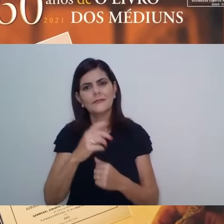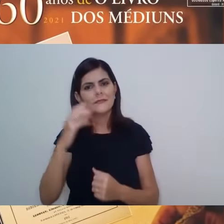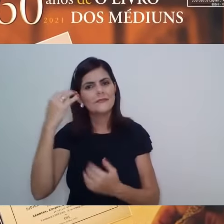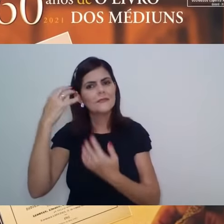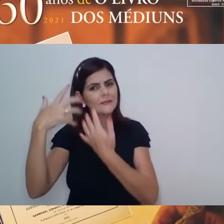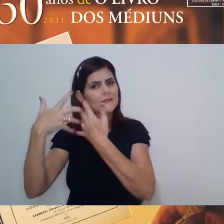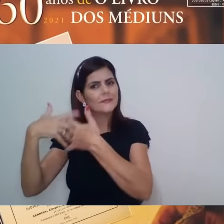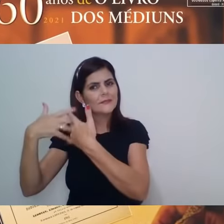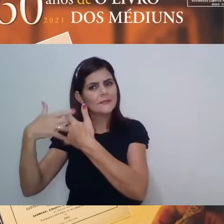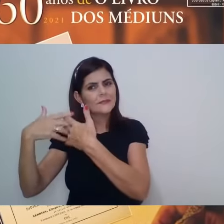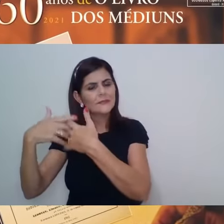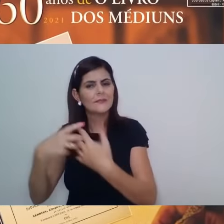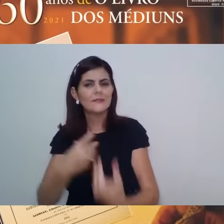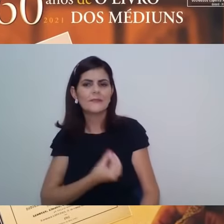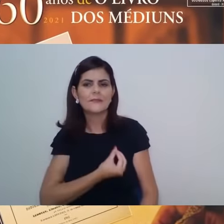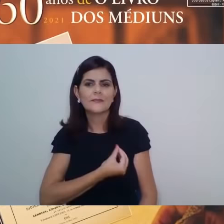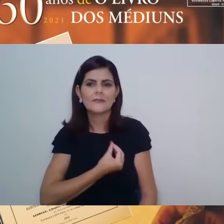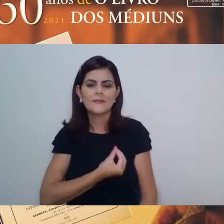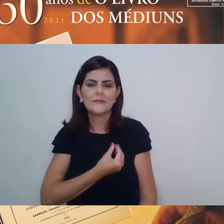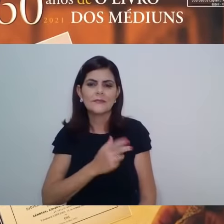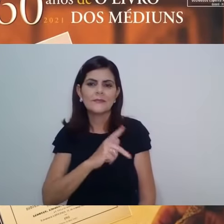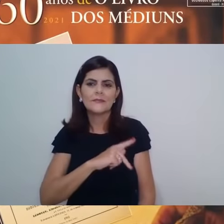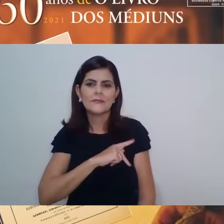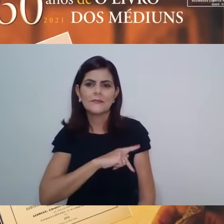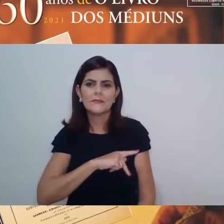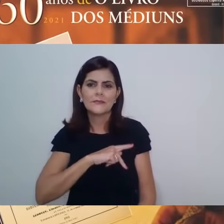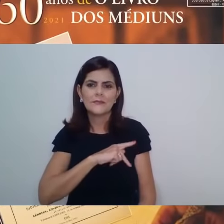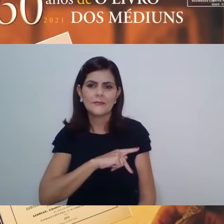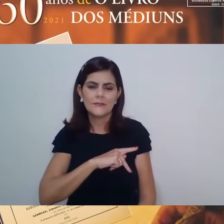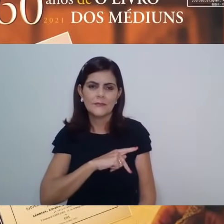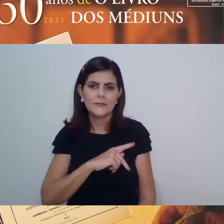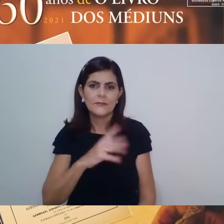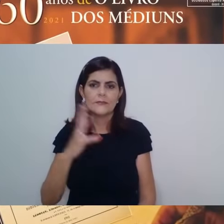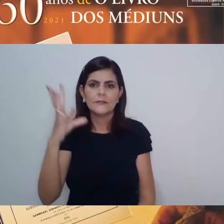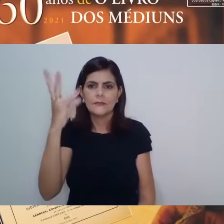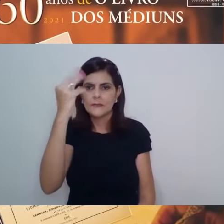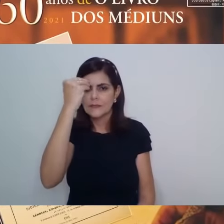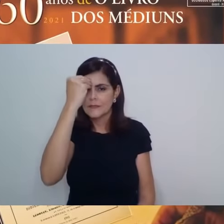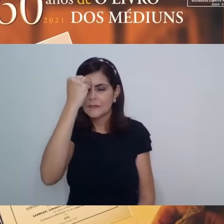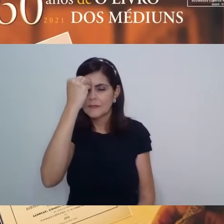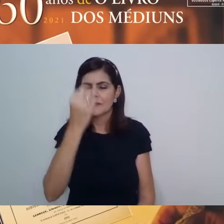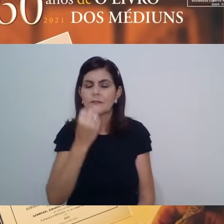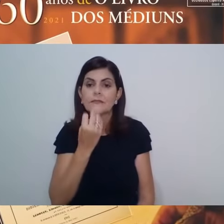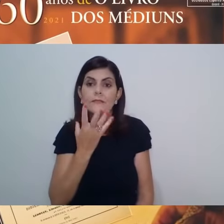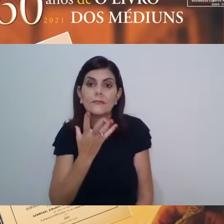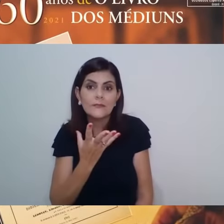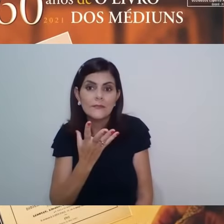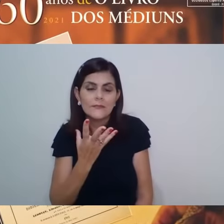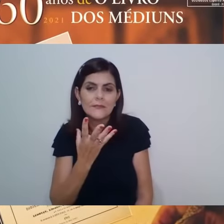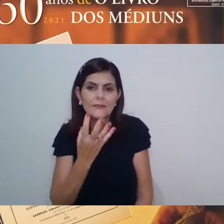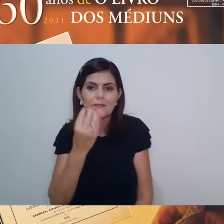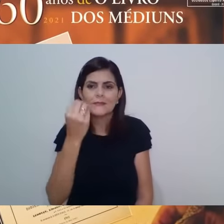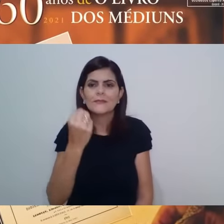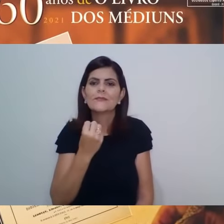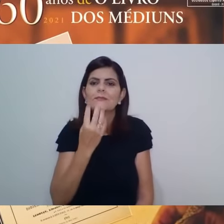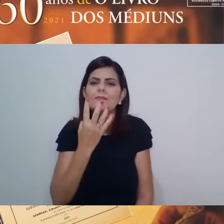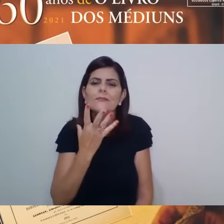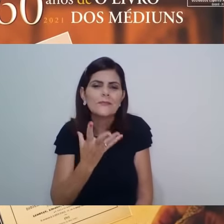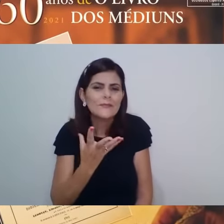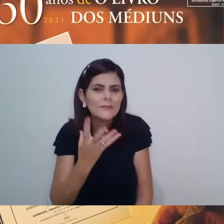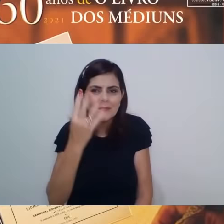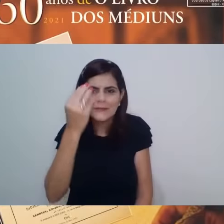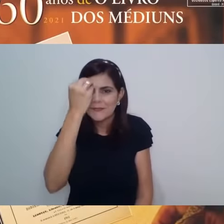como aprendemos com Kardec, a mediunidade, a boa mediunidade, o bom médium não é aquele